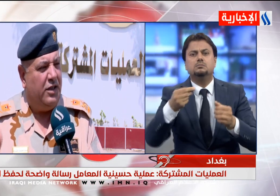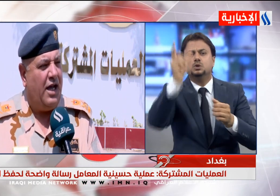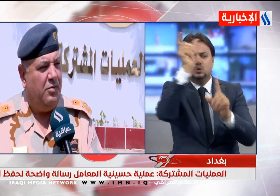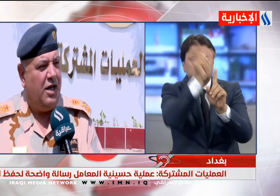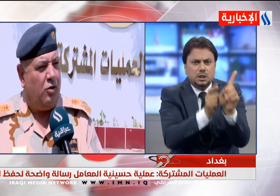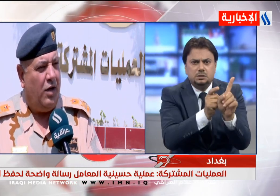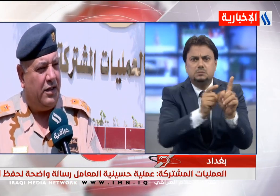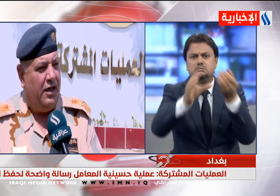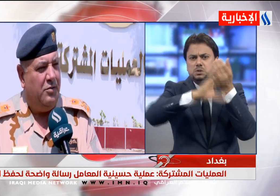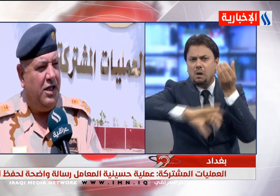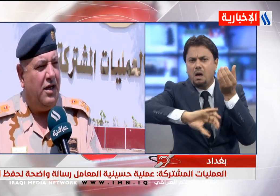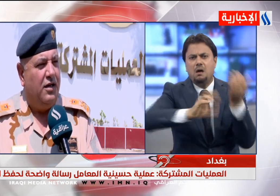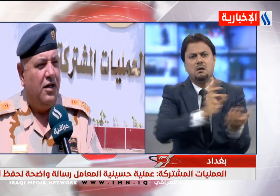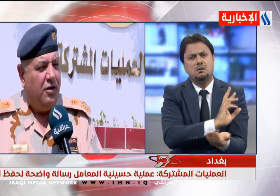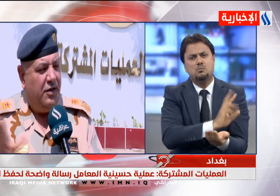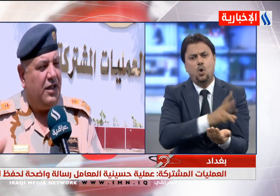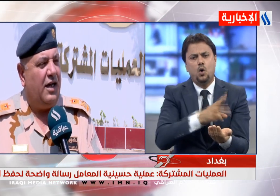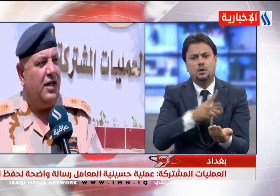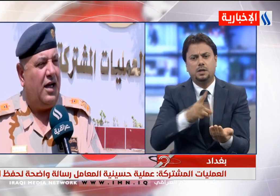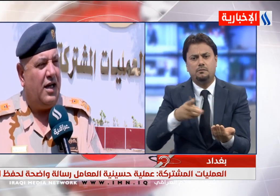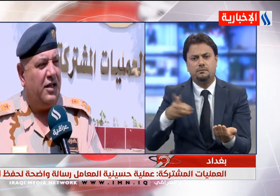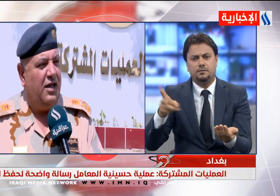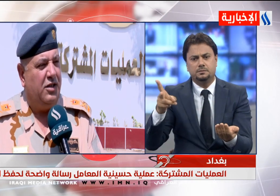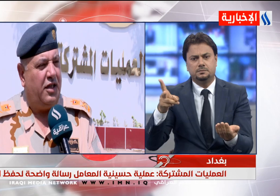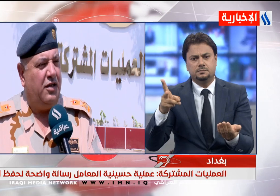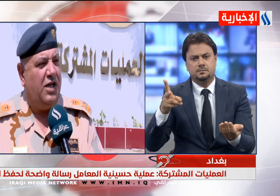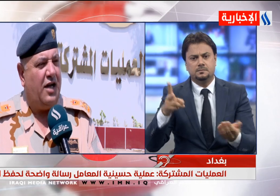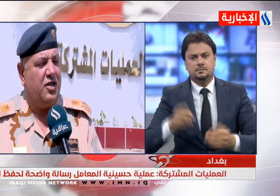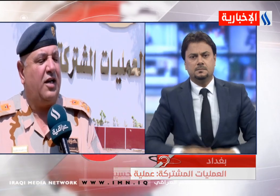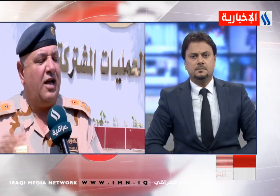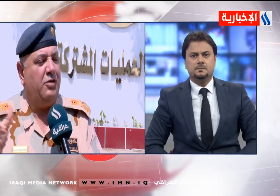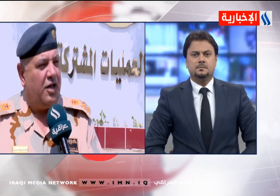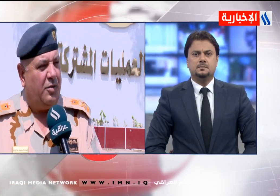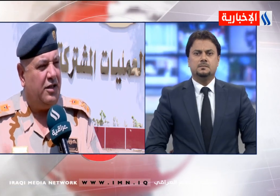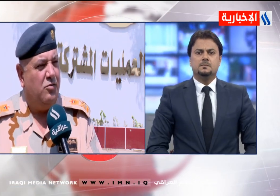على أعتدة وأسلحة مختلفة